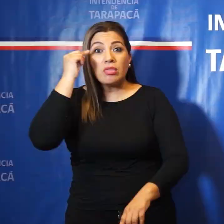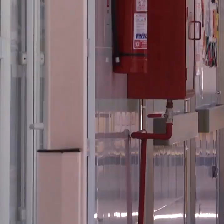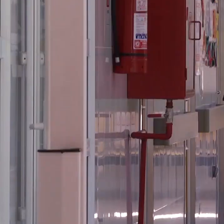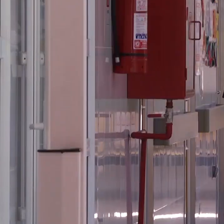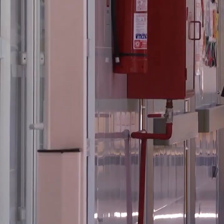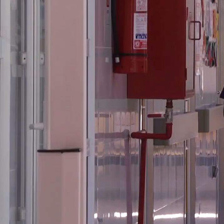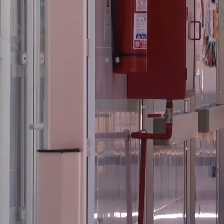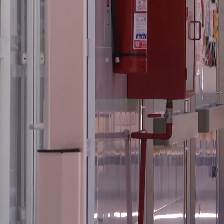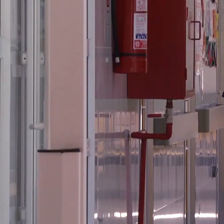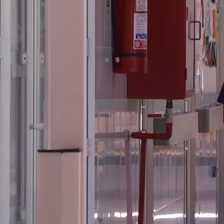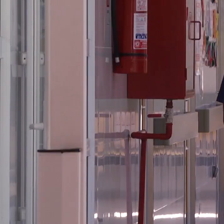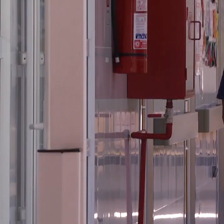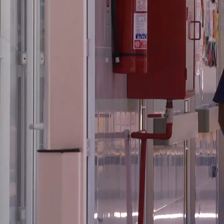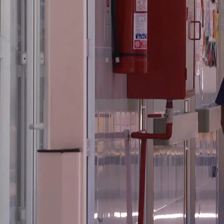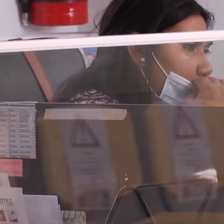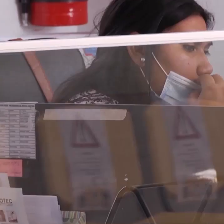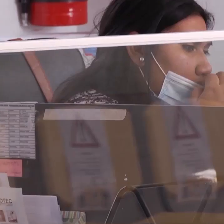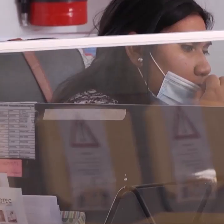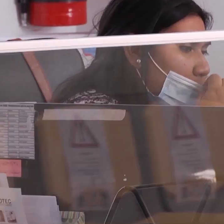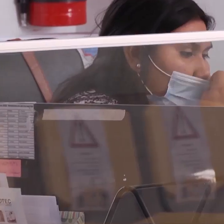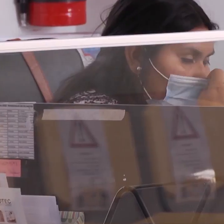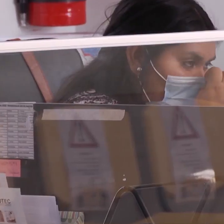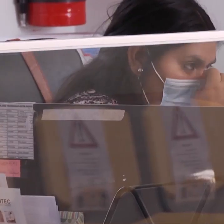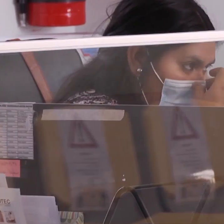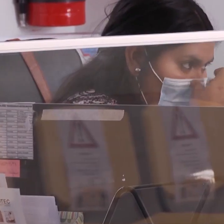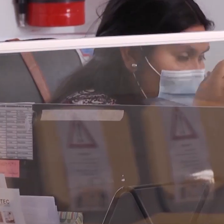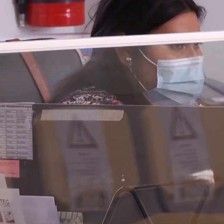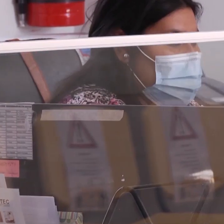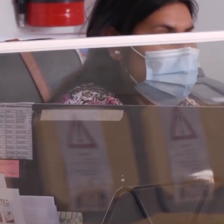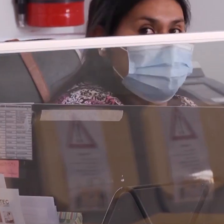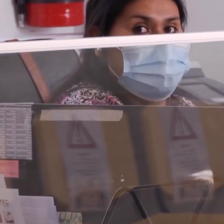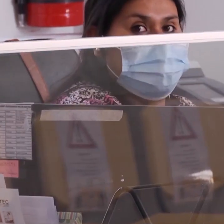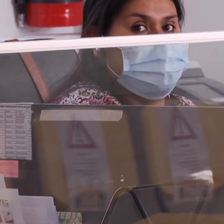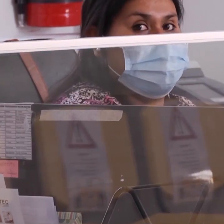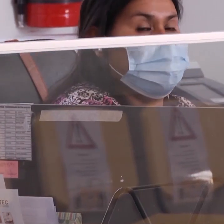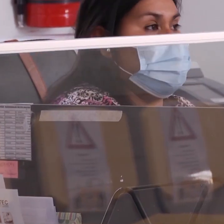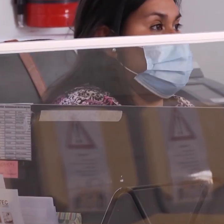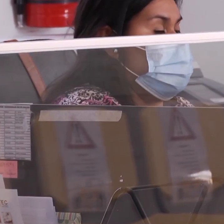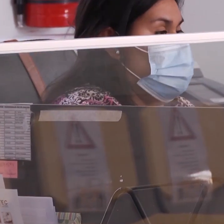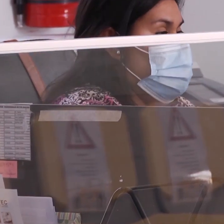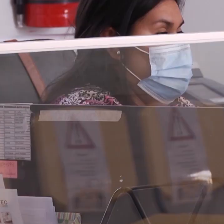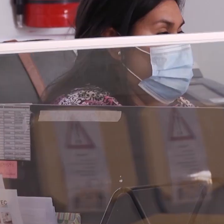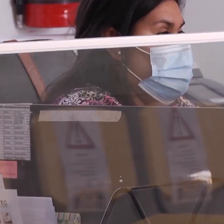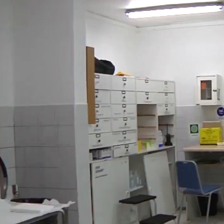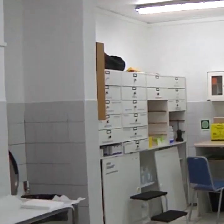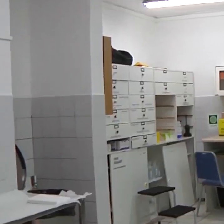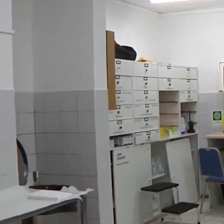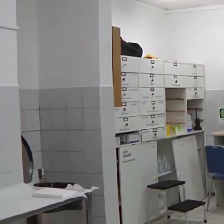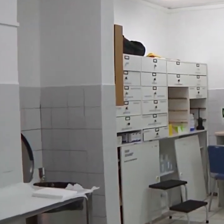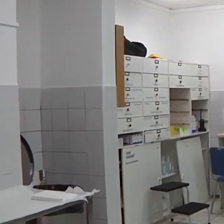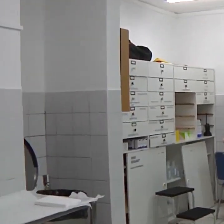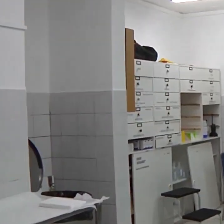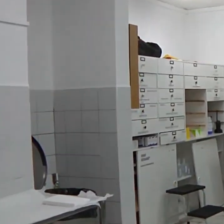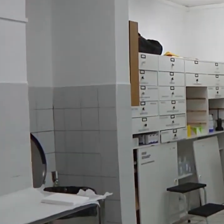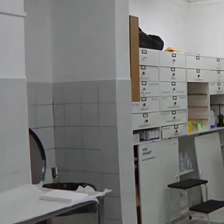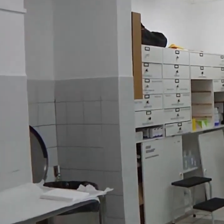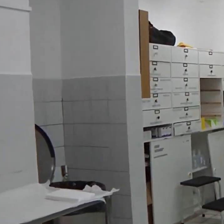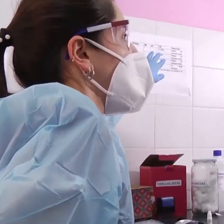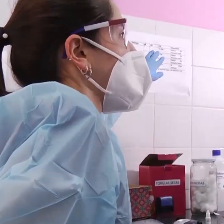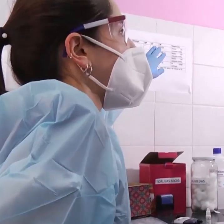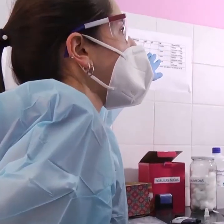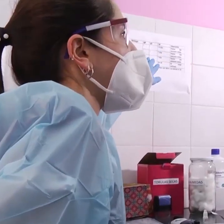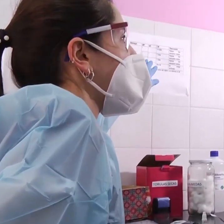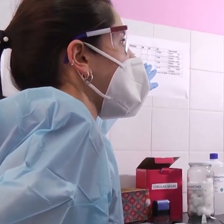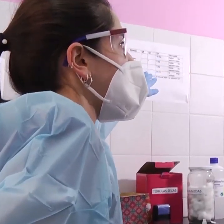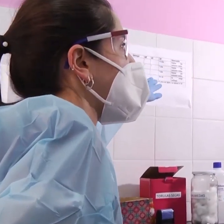aquellos que han sido detectados como positivos y ver si tienen las condiciones para mantenerse en su domicilio